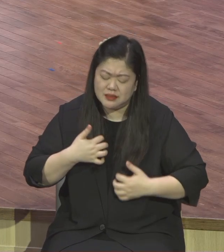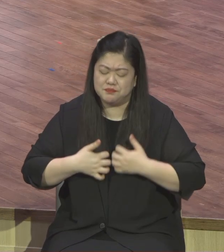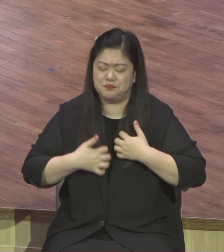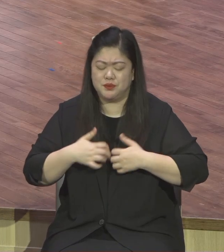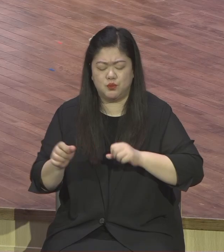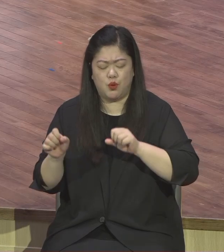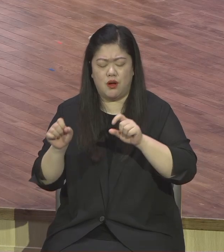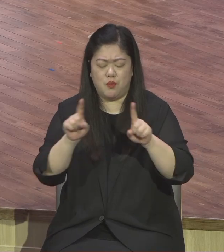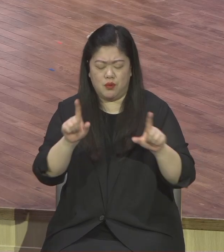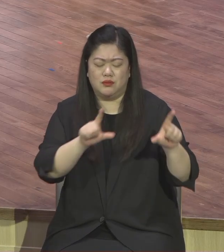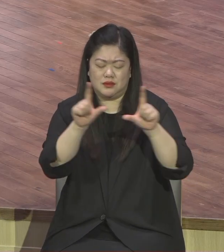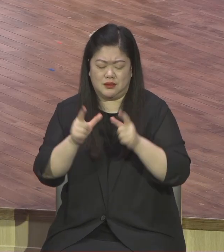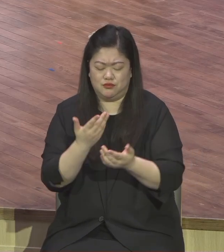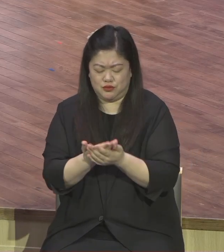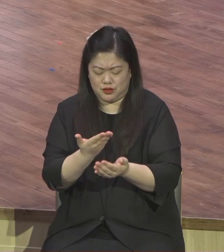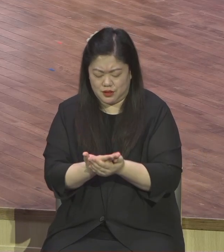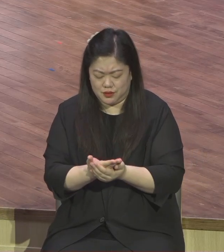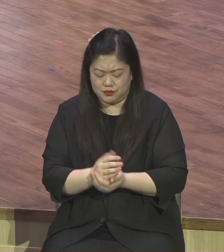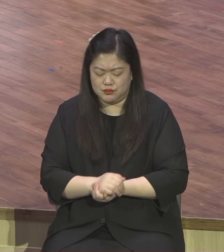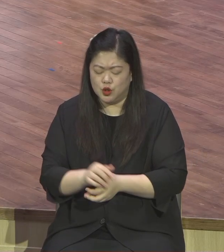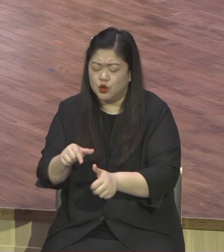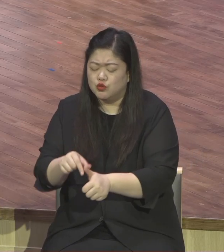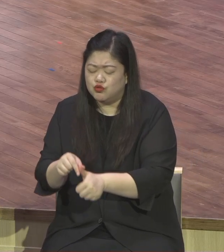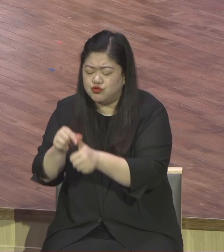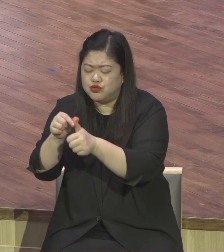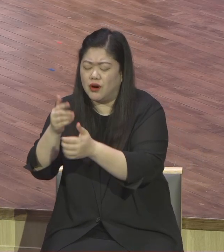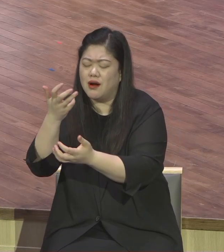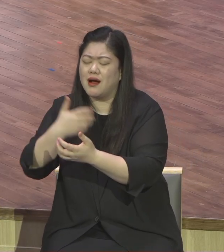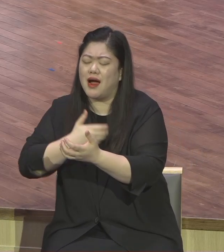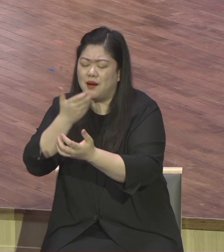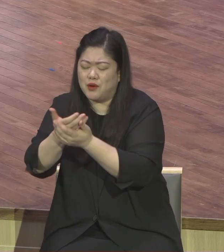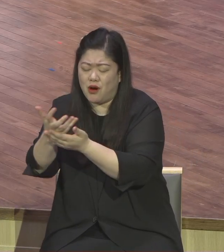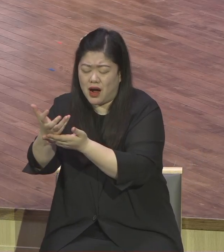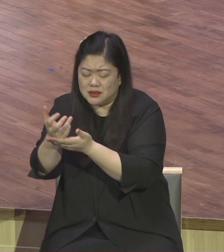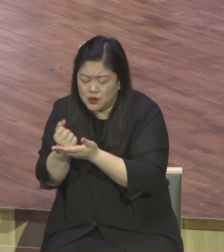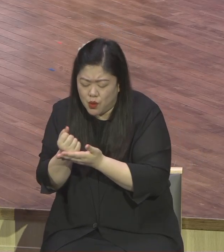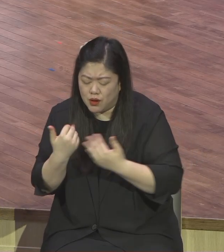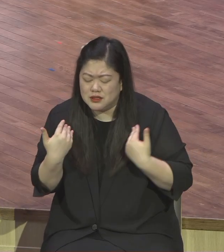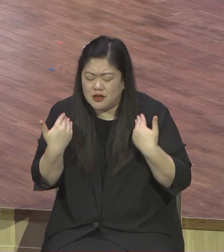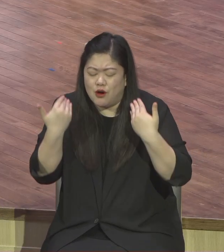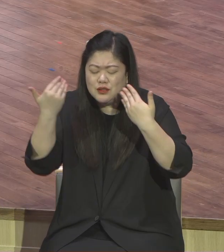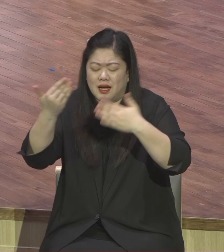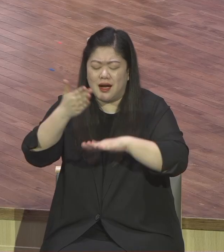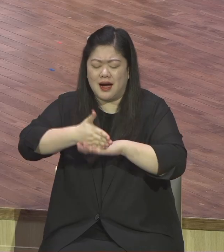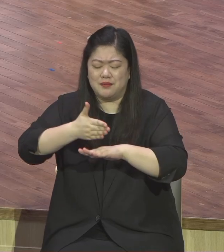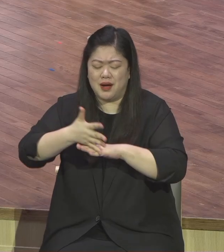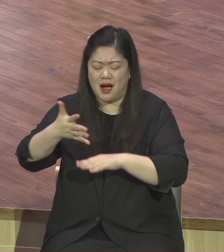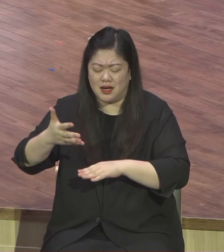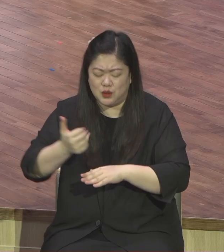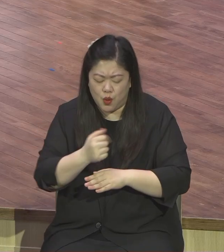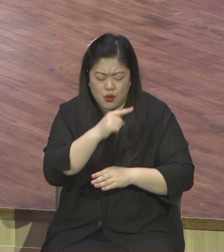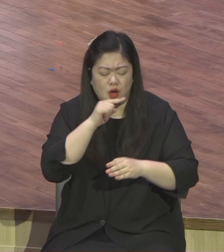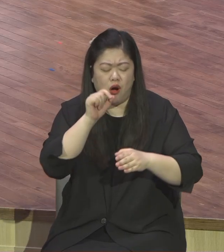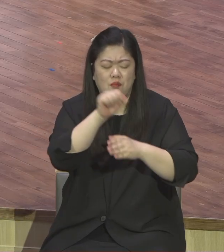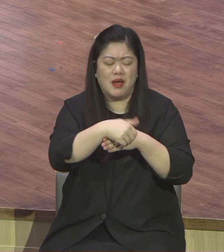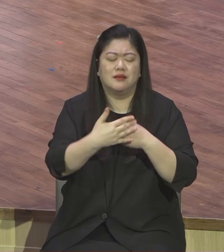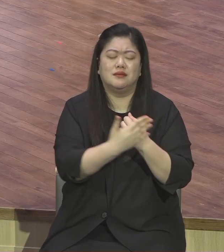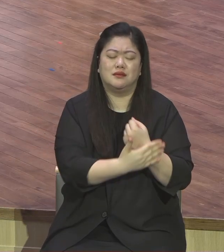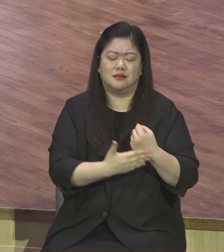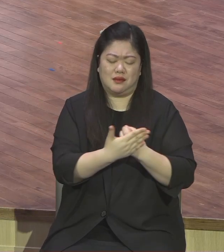주옵사사 구원의 감격 성장하는 감격 이제는 열매 맺는 감격 속에 영적인 다이하드의 삶을 살았사